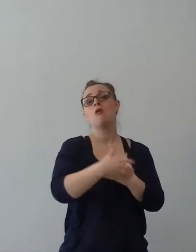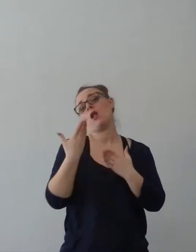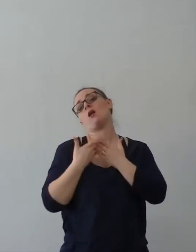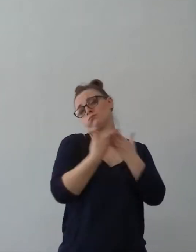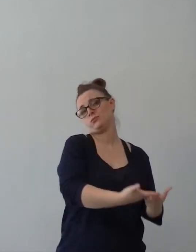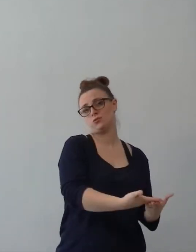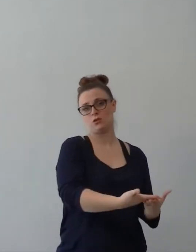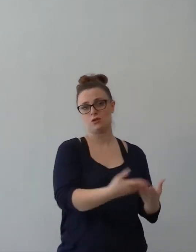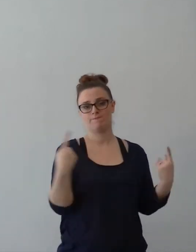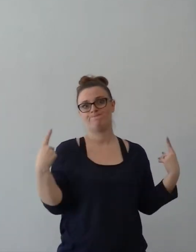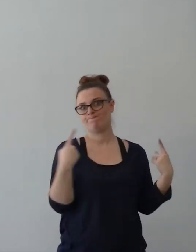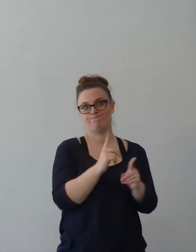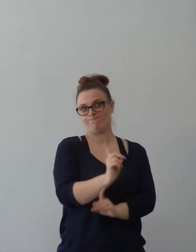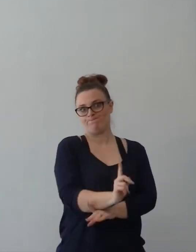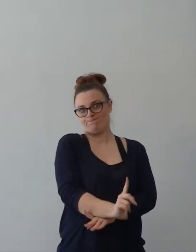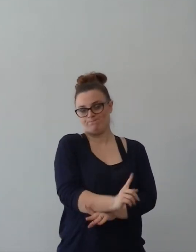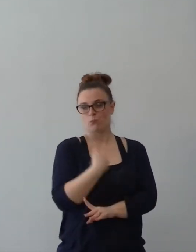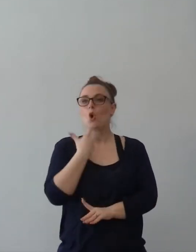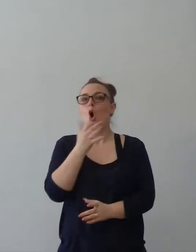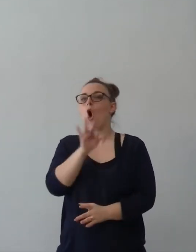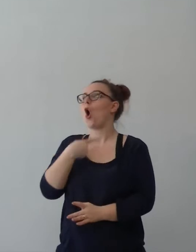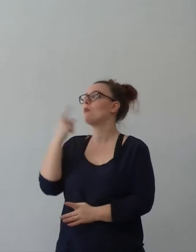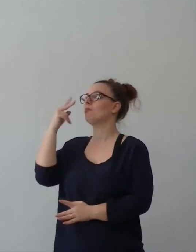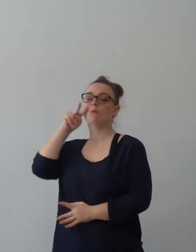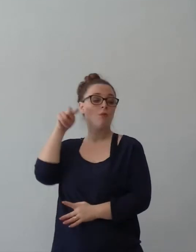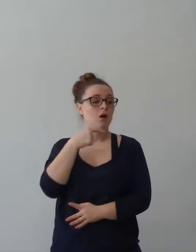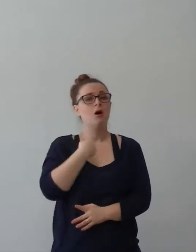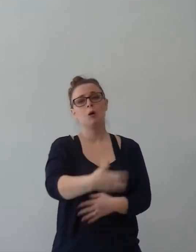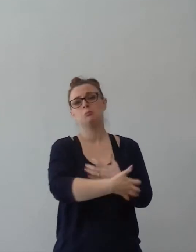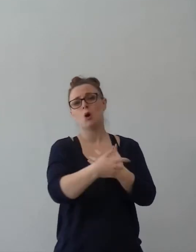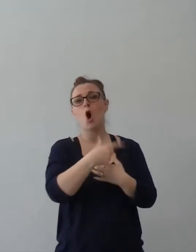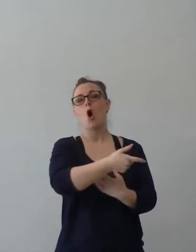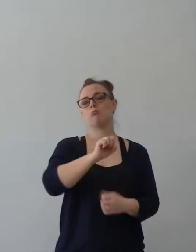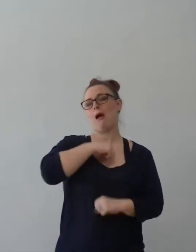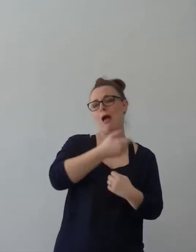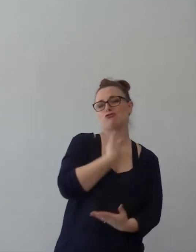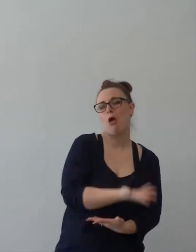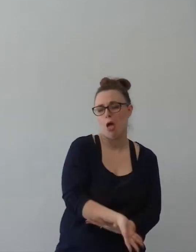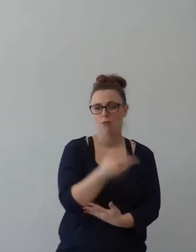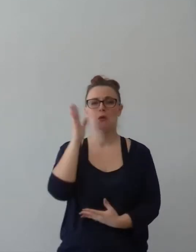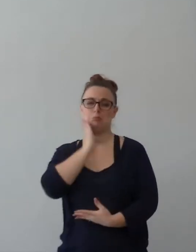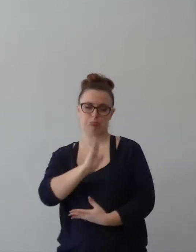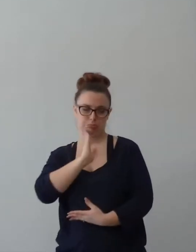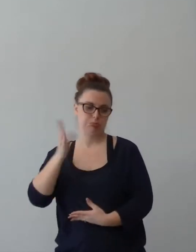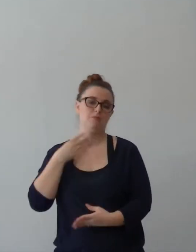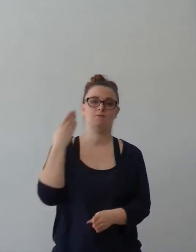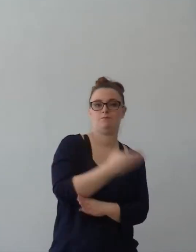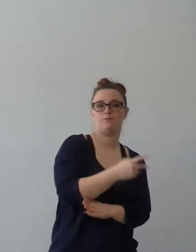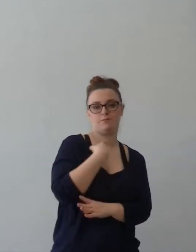stai male. Allora, in quel momento Dio ti sta predicendo. Non è così. Questa è una teologia sbagliata.